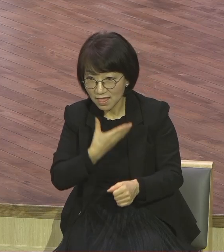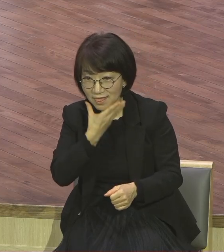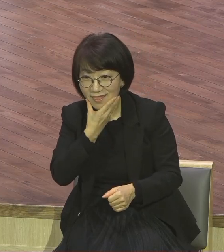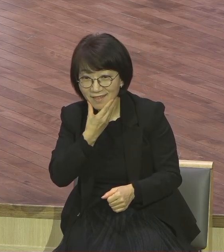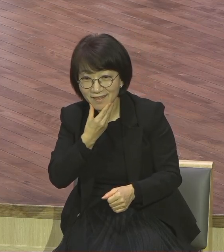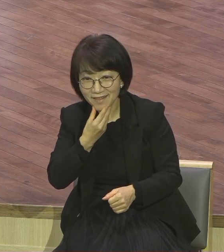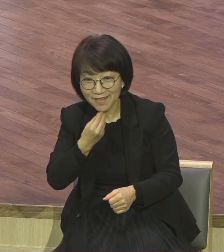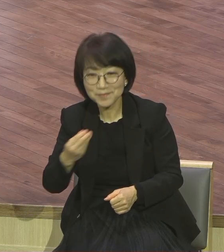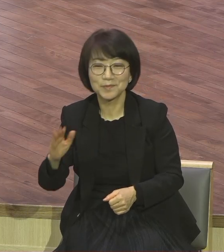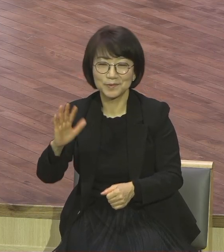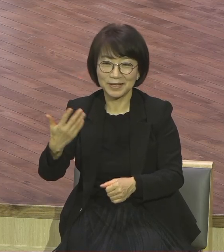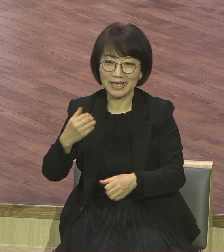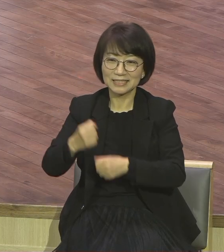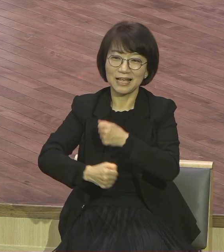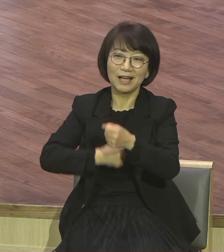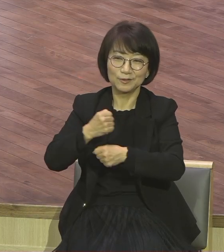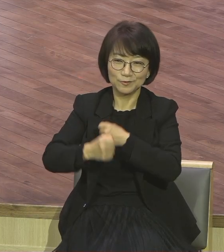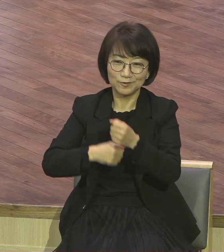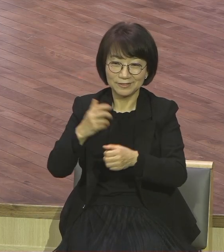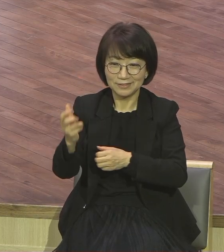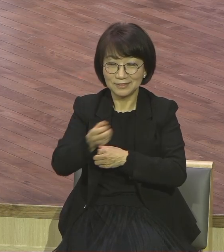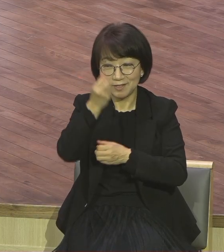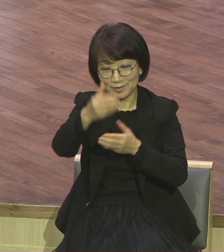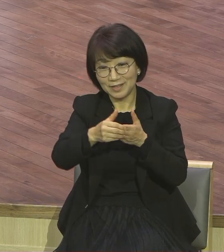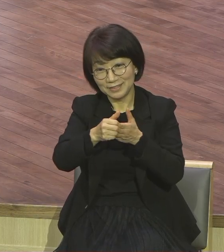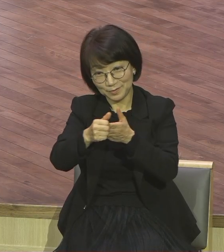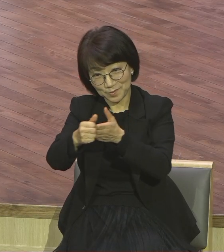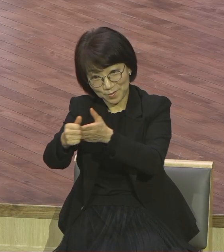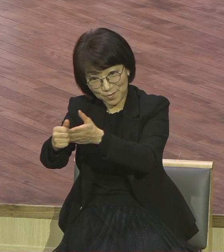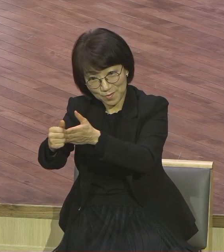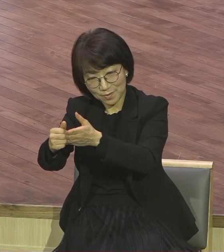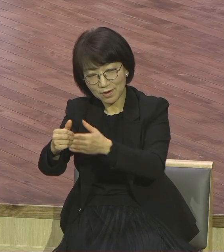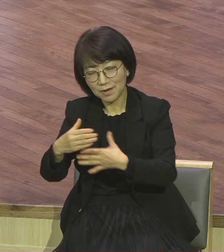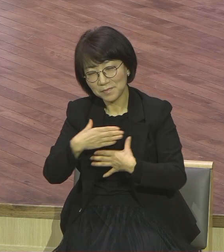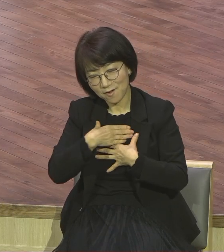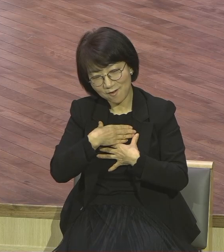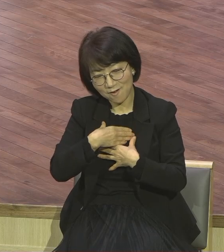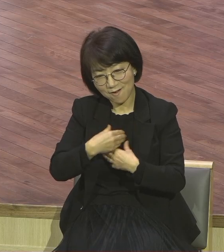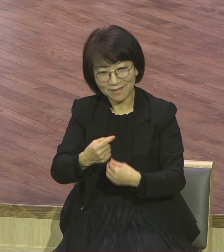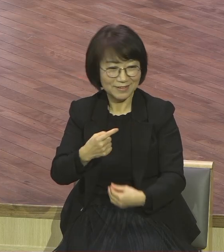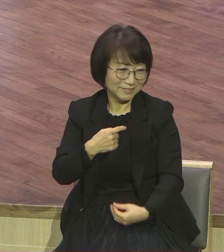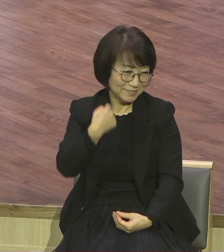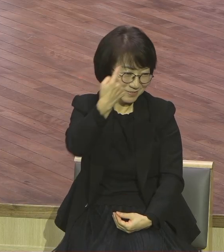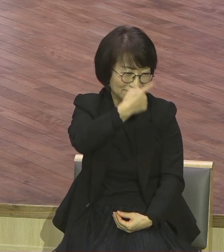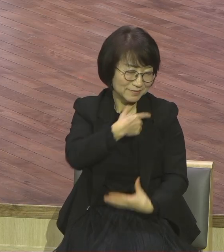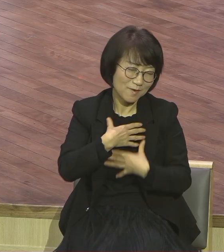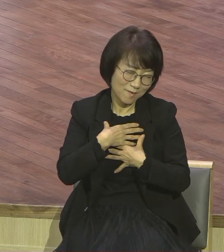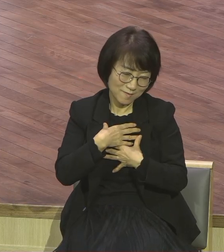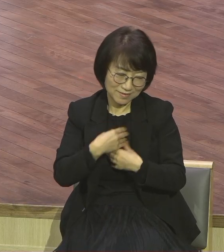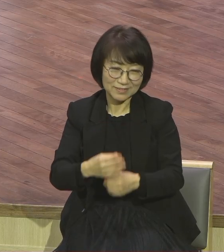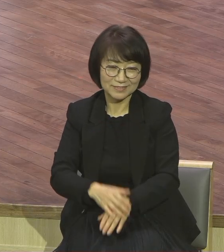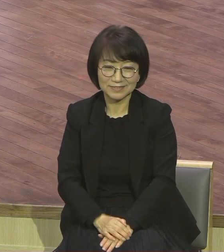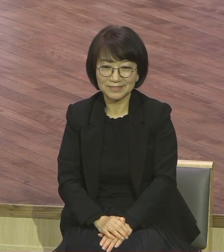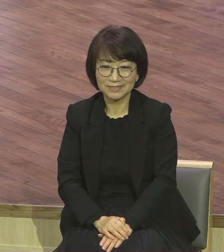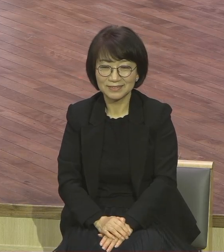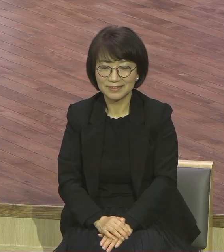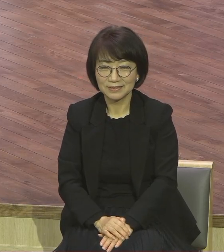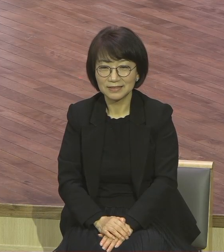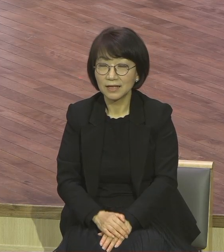편안해야 성인도 받는 거예요. 편안해야 축복이 임하는 것입니다. 참 평안을 주셨다.